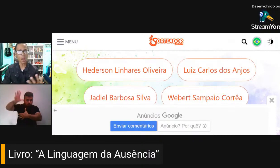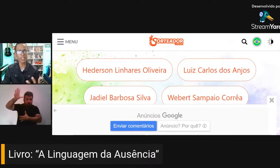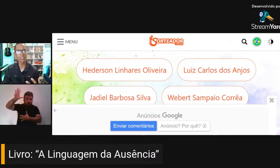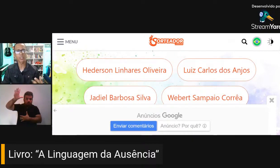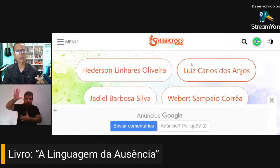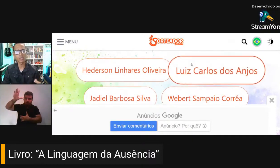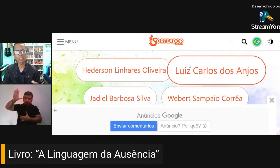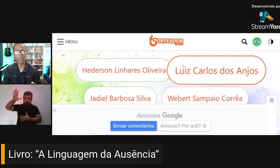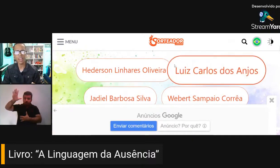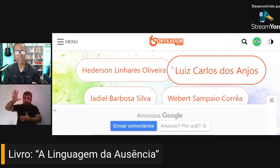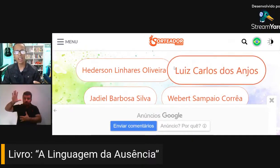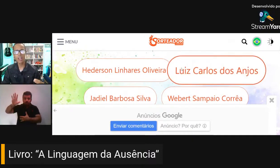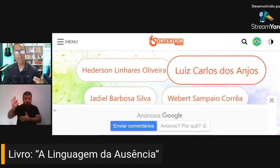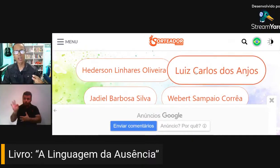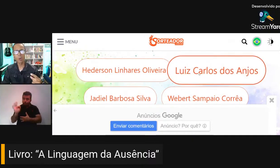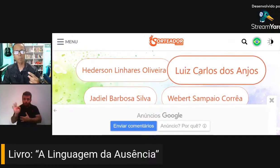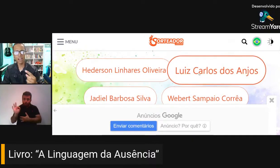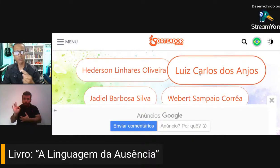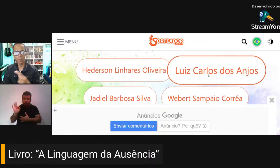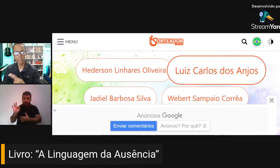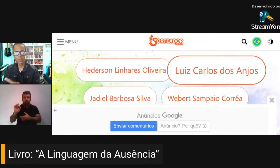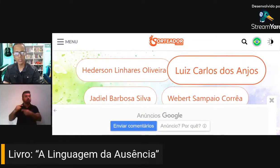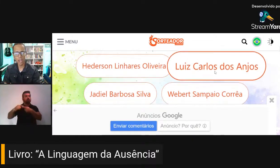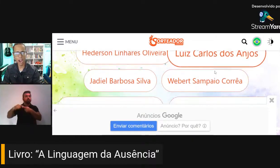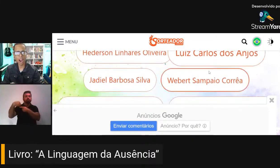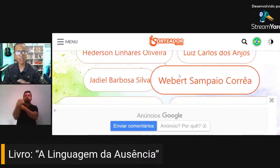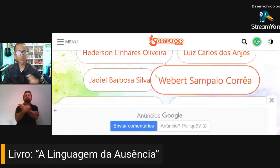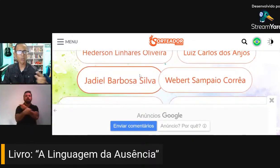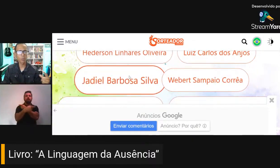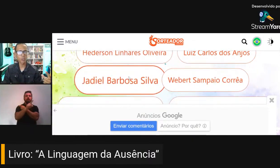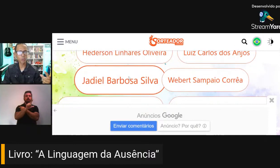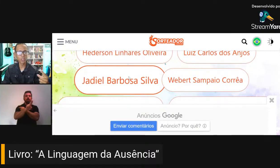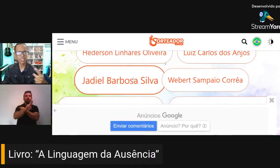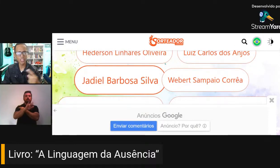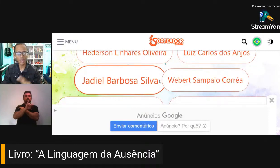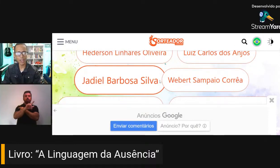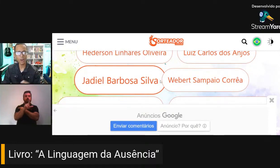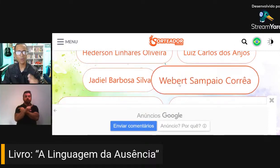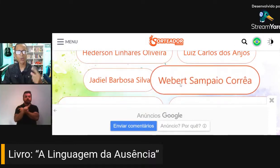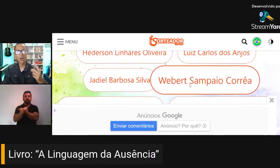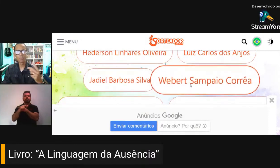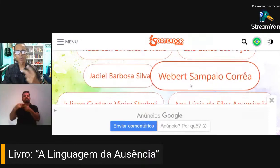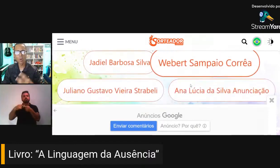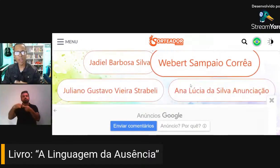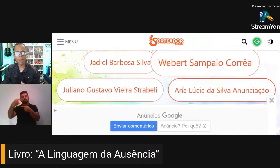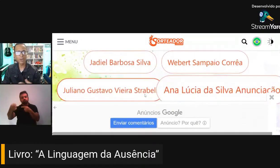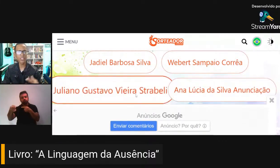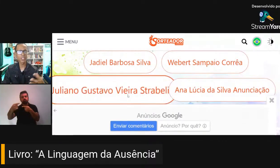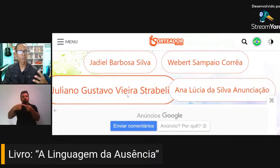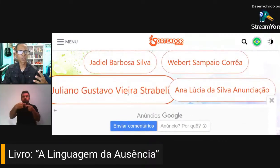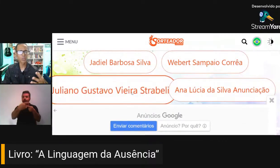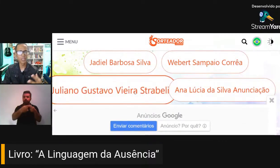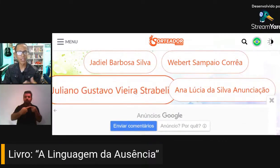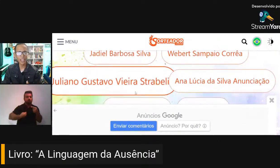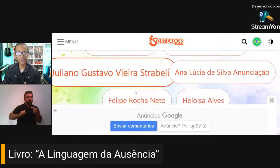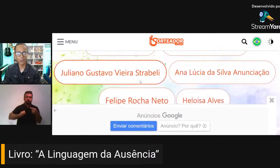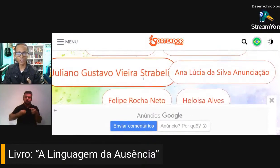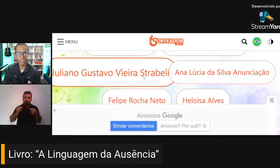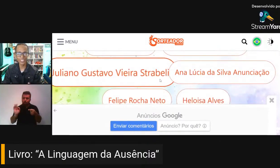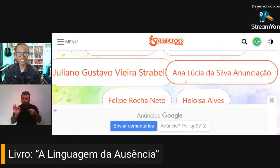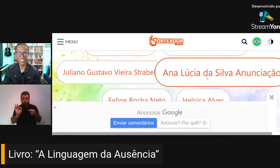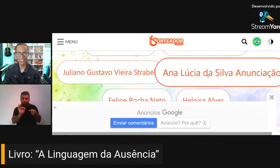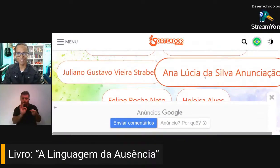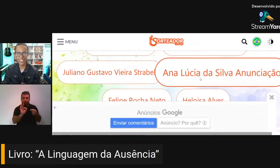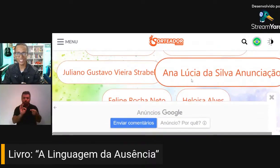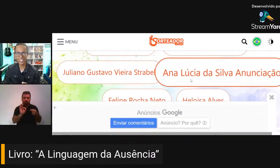filtro. Se o Ederson não estiver, eu passo para Luiz Carlos, depois para o Jadiel, para o Ebert, para o Juliano,